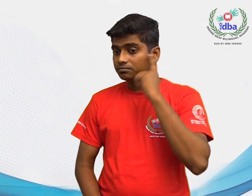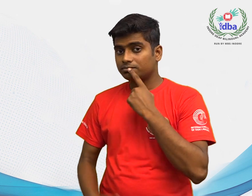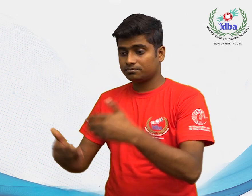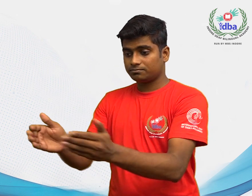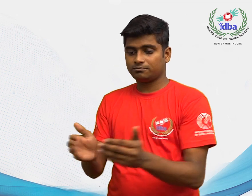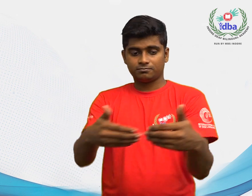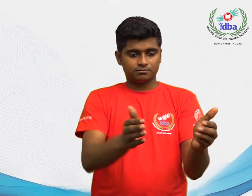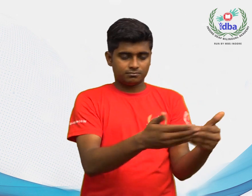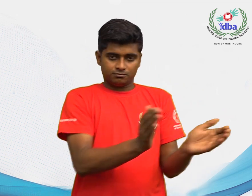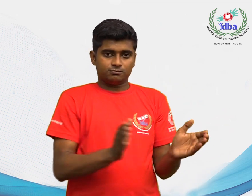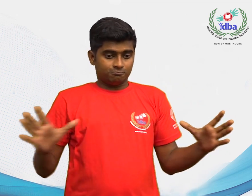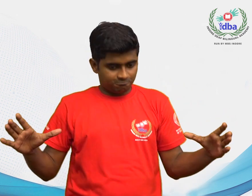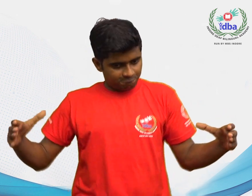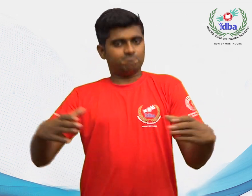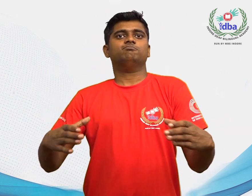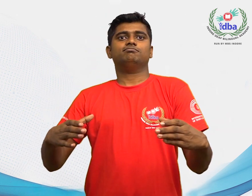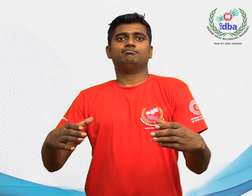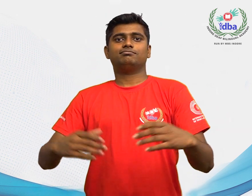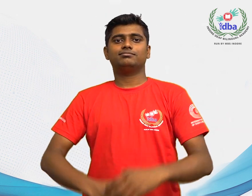बधिर समुदाय का एकत्री करण